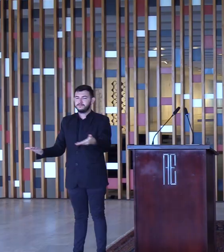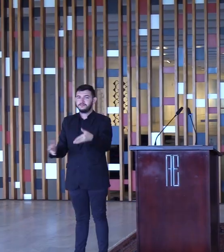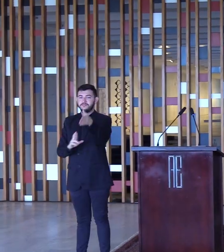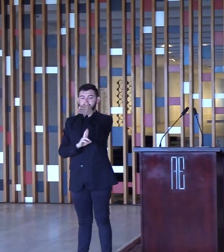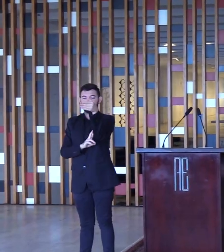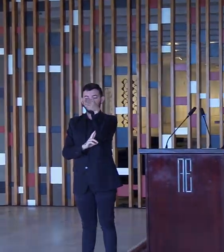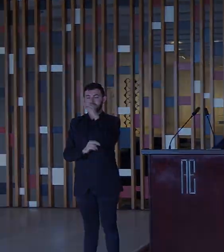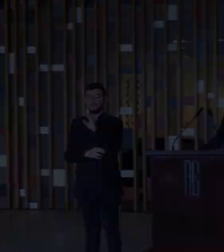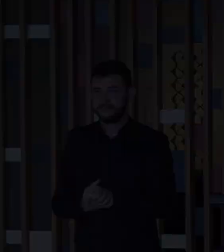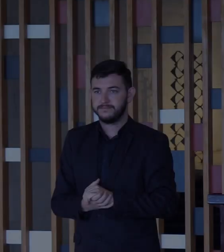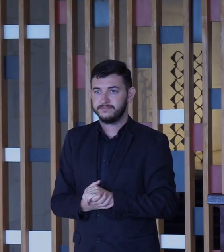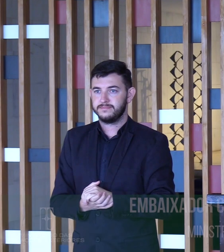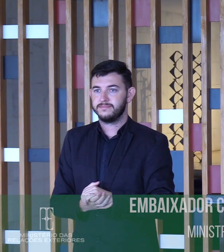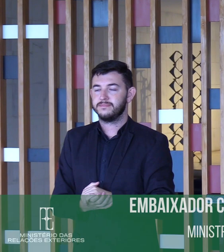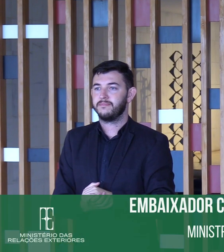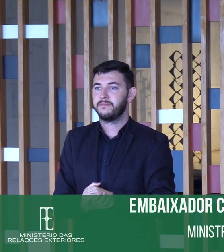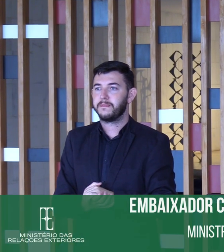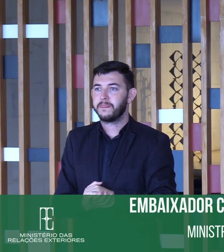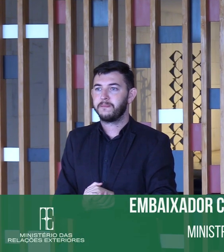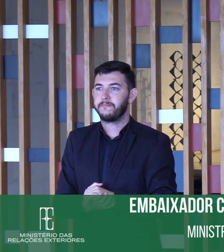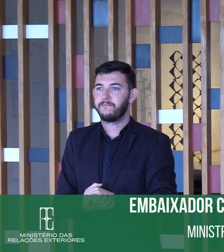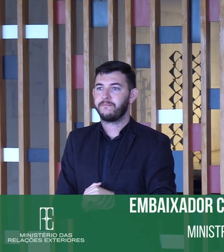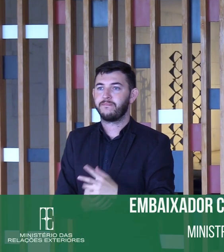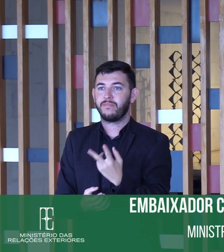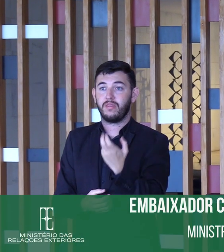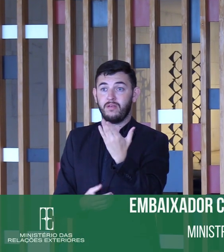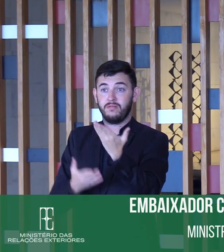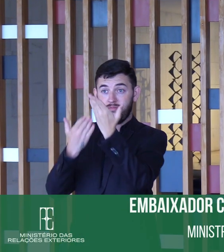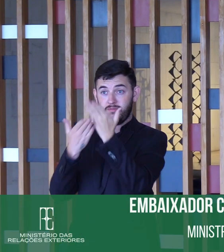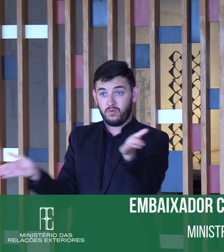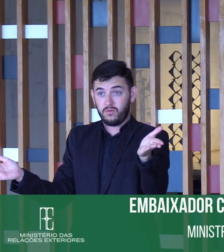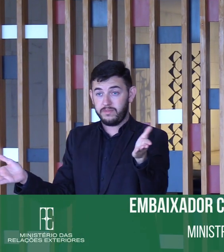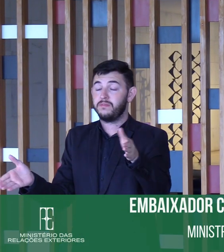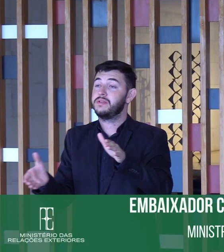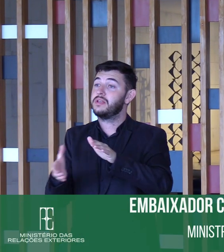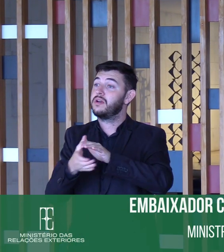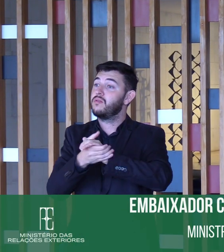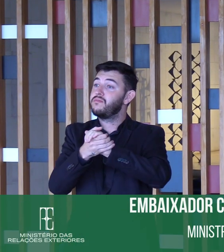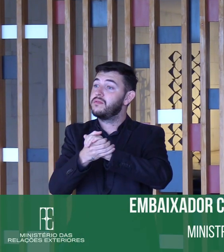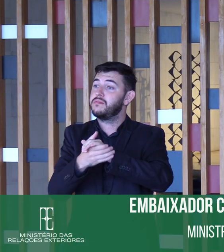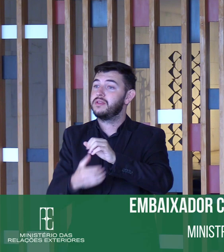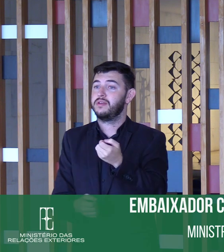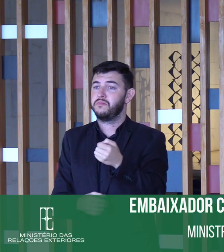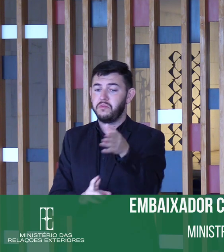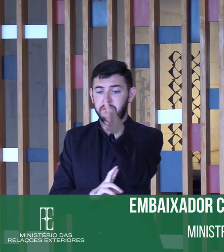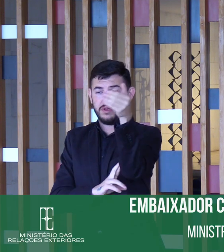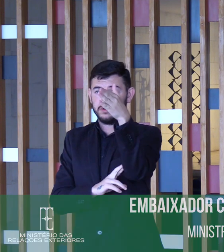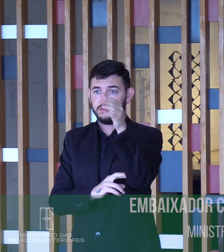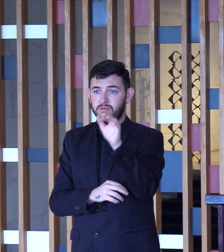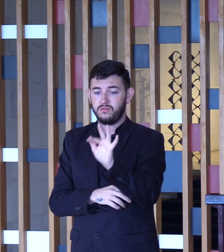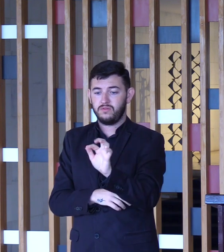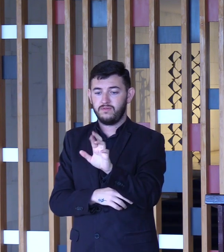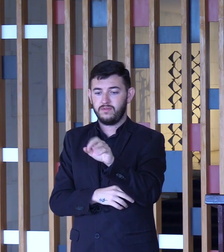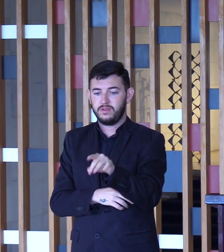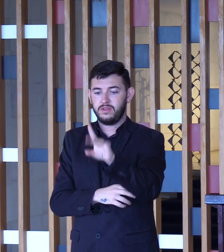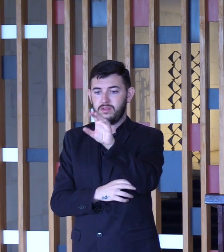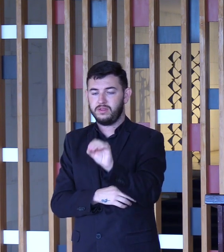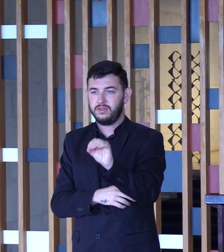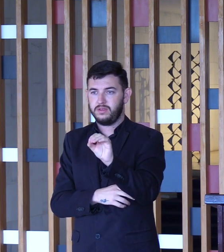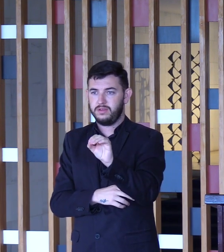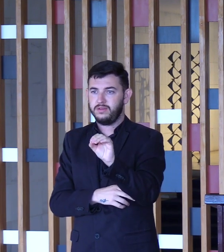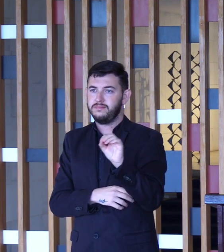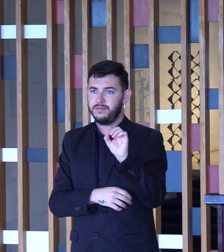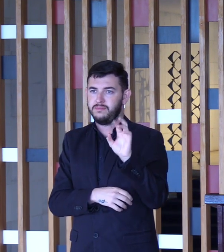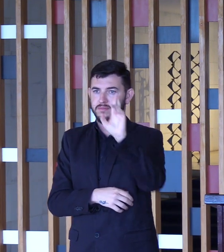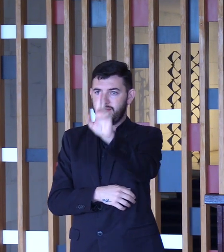Franco França. Quero começar cumprimentando o embaixador Fernando Simas Magalhães, secretário-geral das Relações